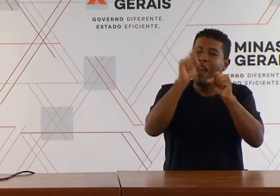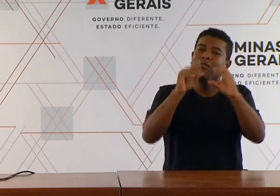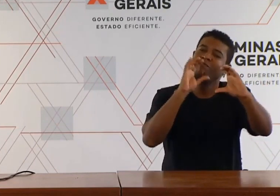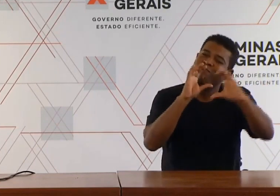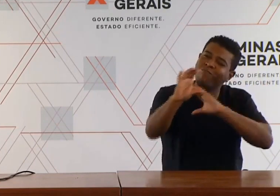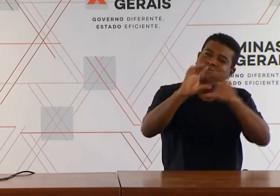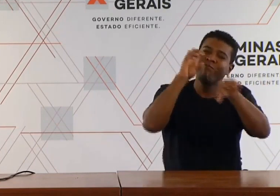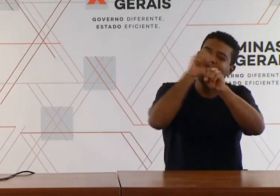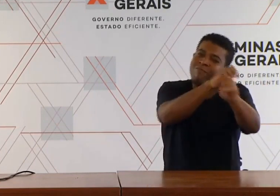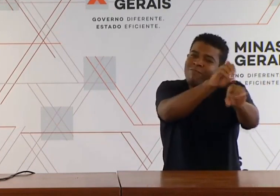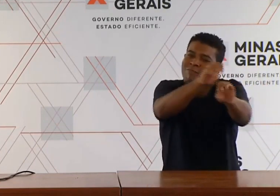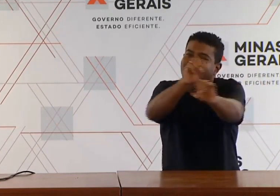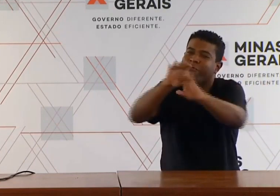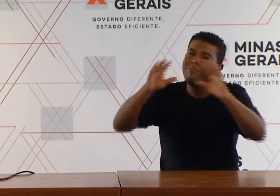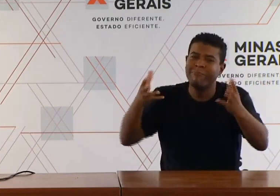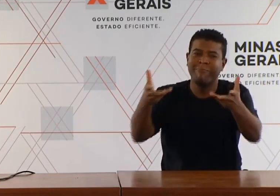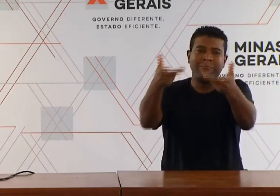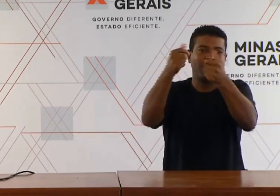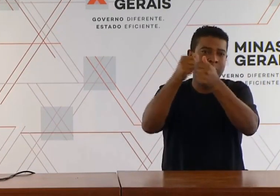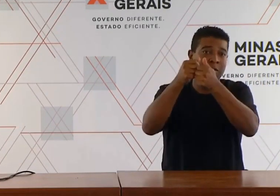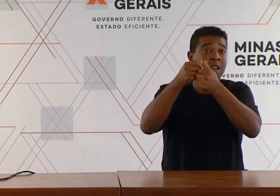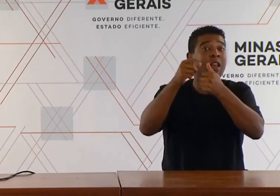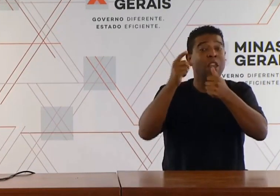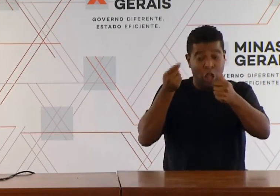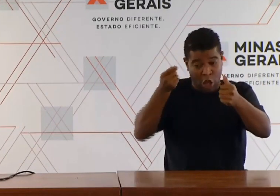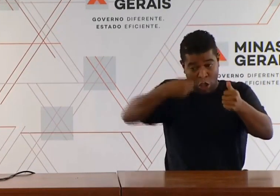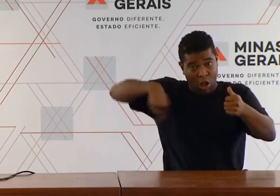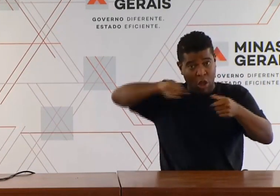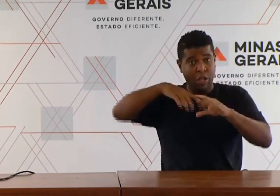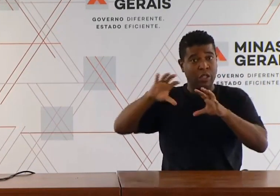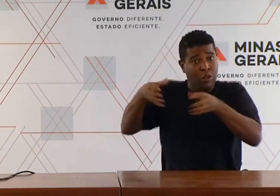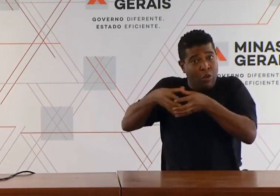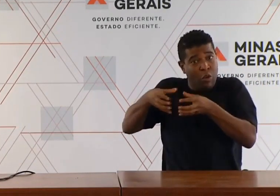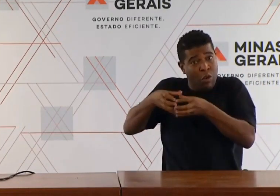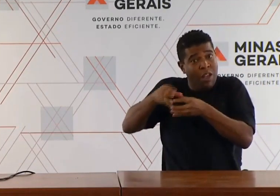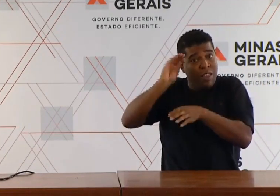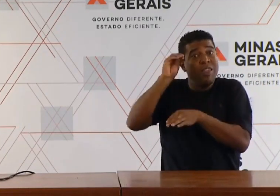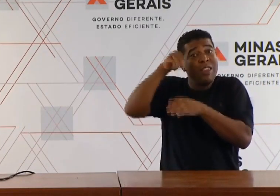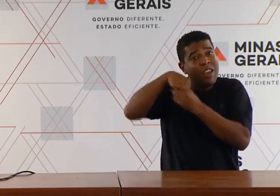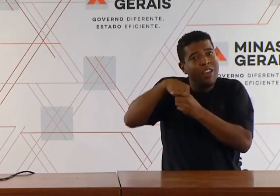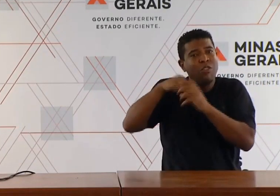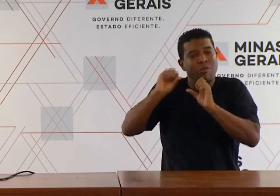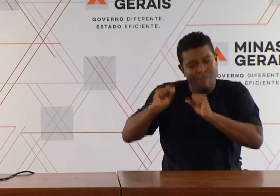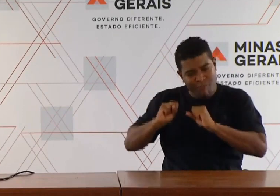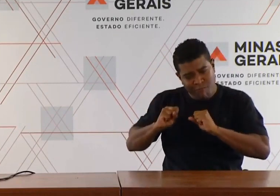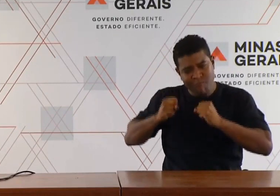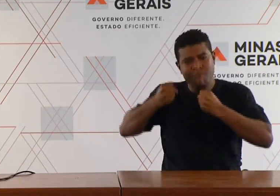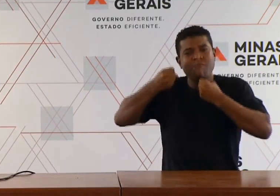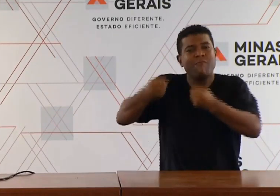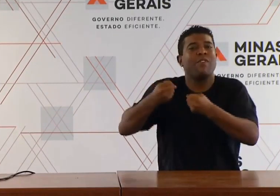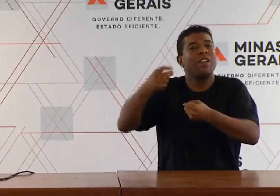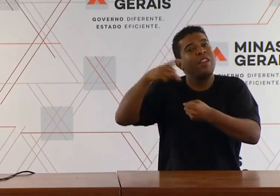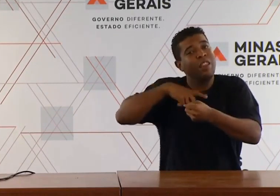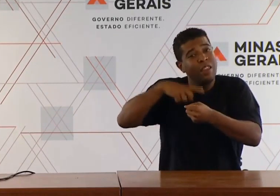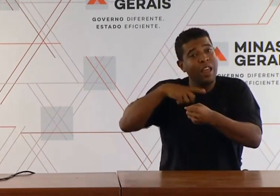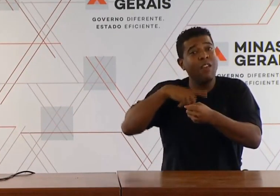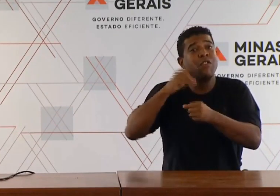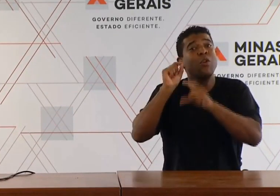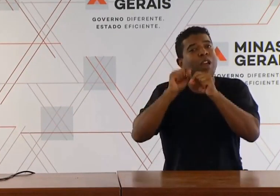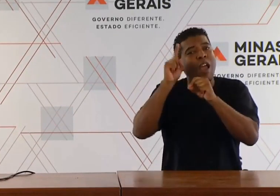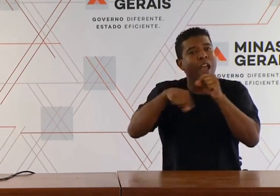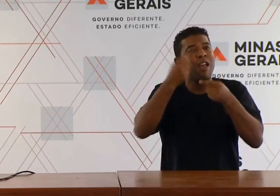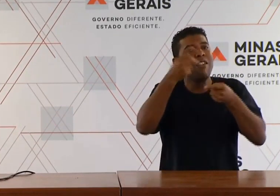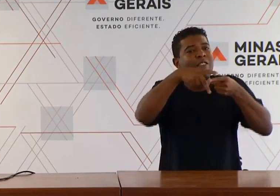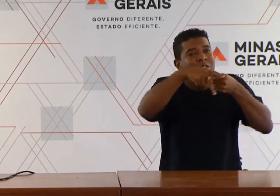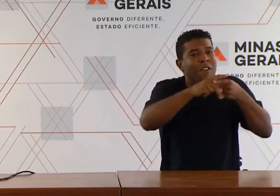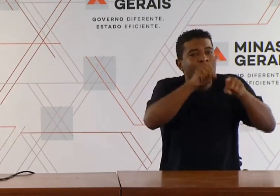muito rigorosa, mas também é um esforço muito grande nosso, da rede, de fazer com que a utilização dessas ferramentas